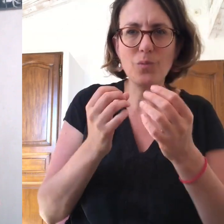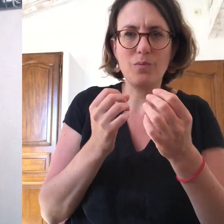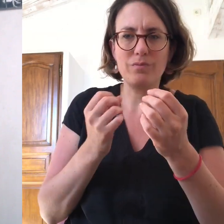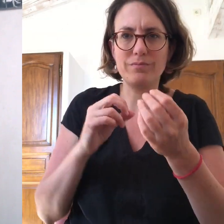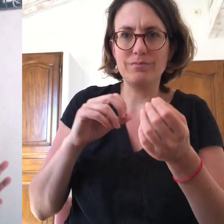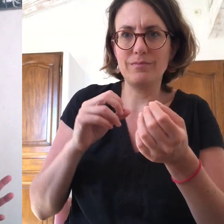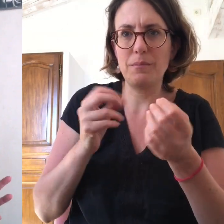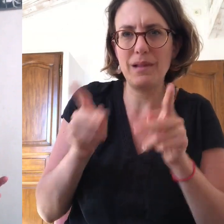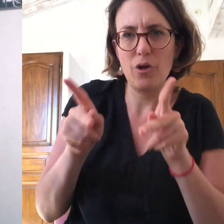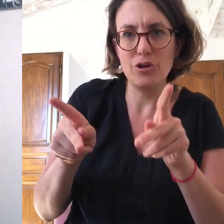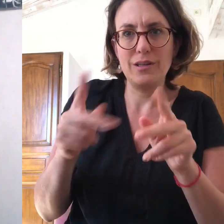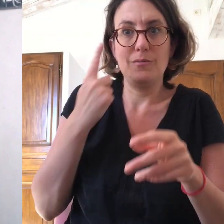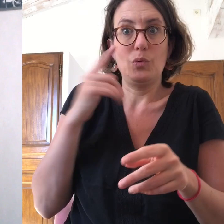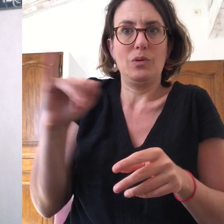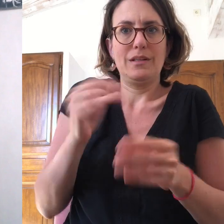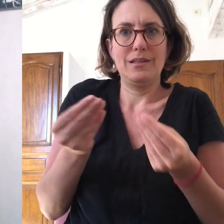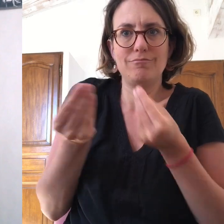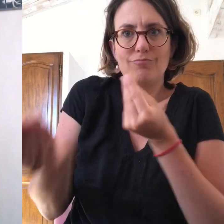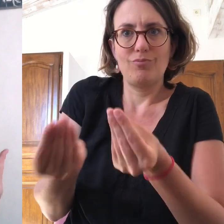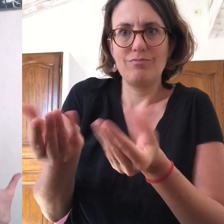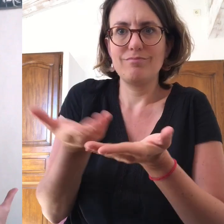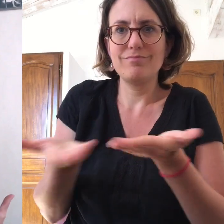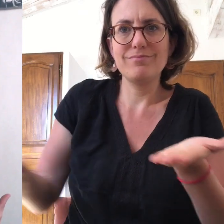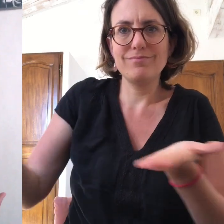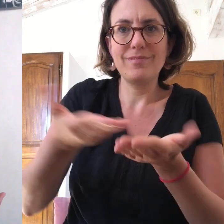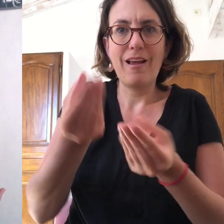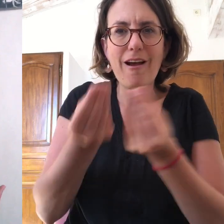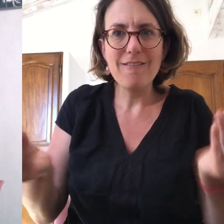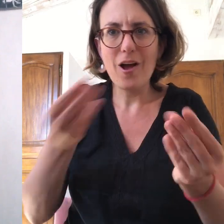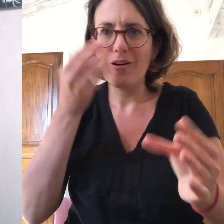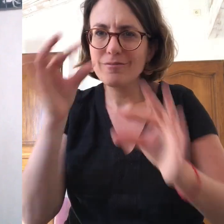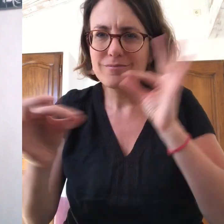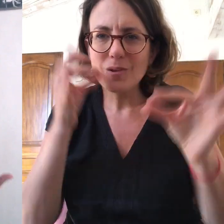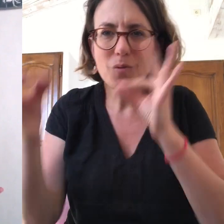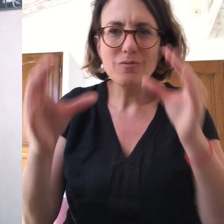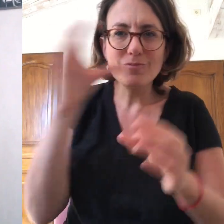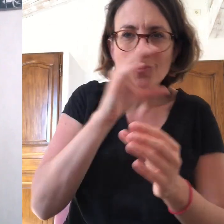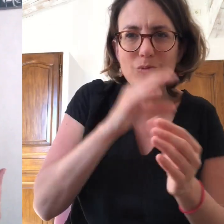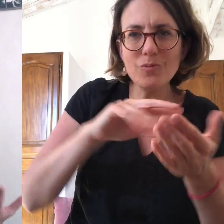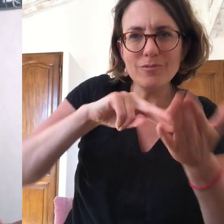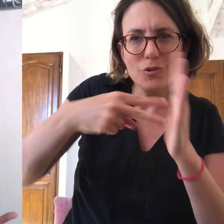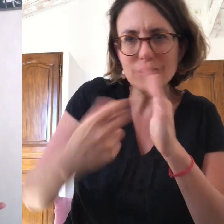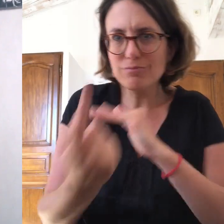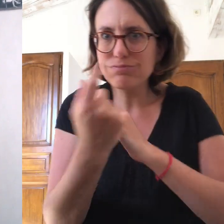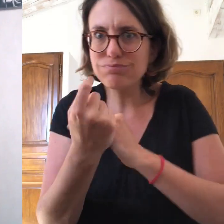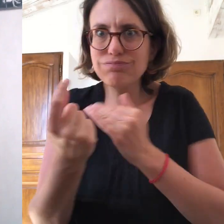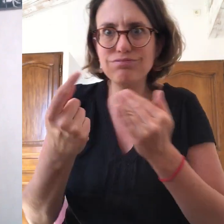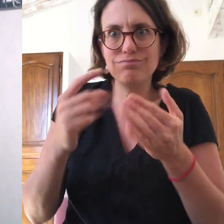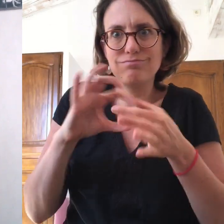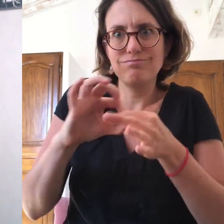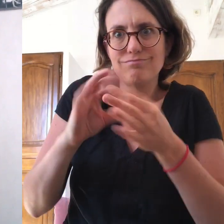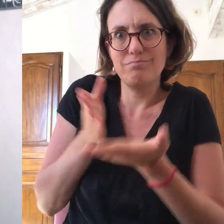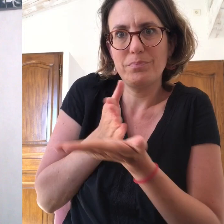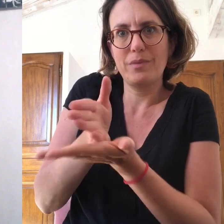enfants de façon ludique et pédagogique pour attiser leurs curiosités, leur faire découvrir les dernières nouveautés qui s'offrent à eux et aussi